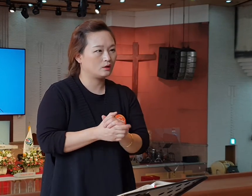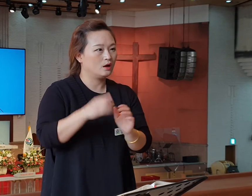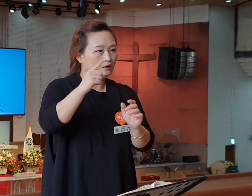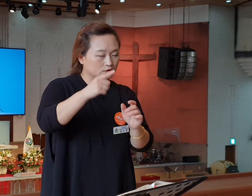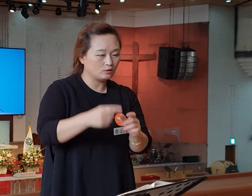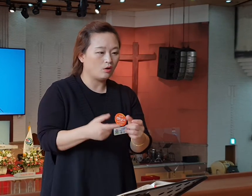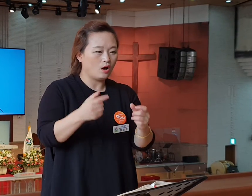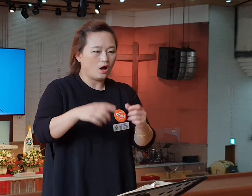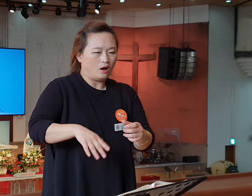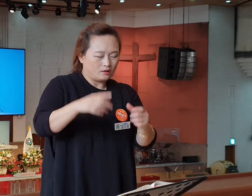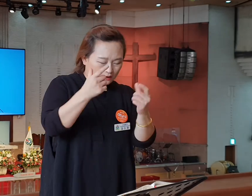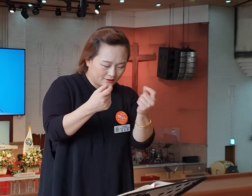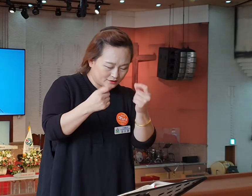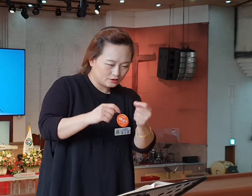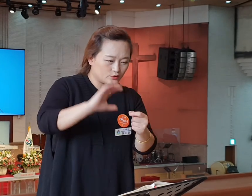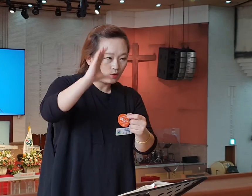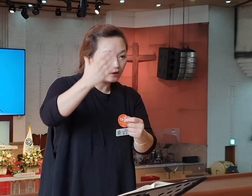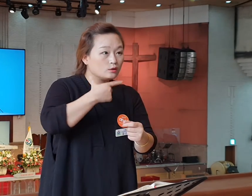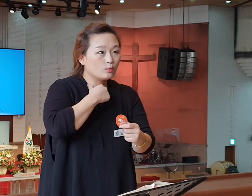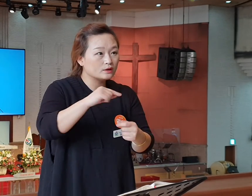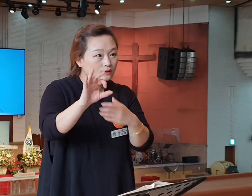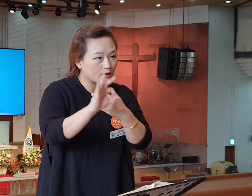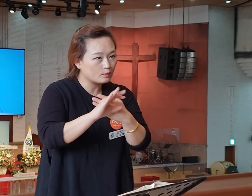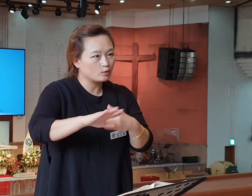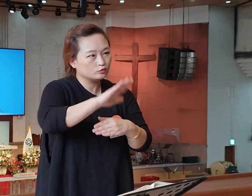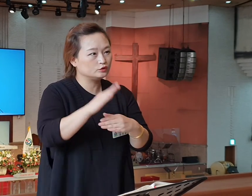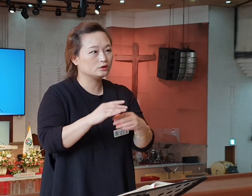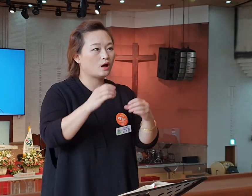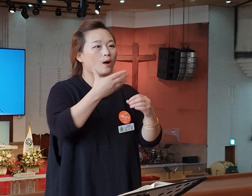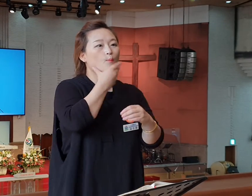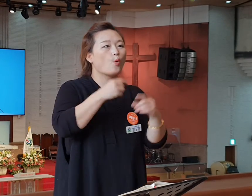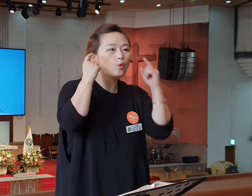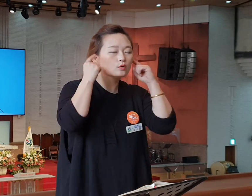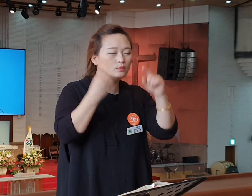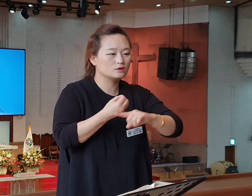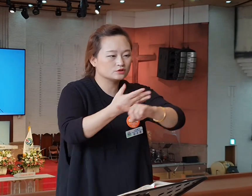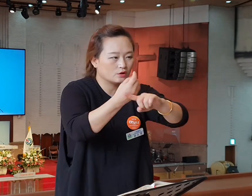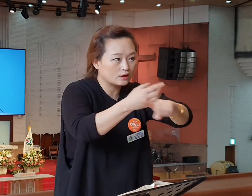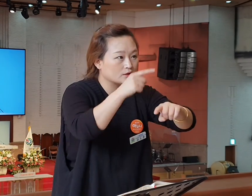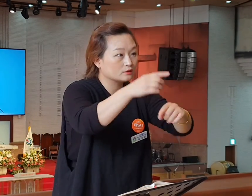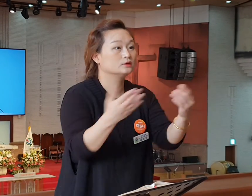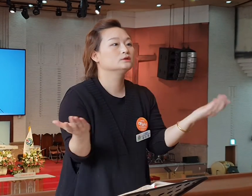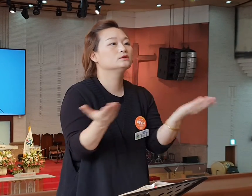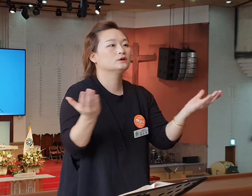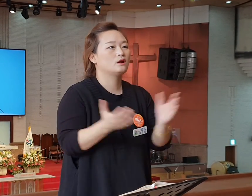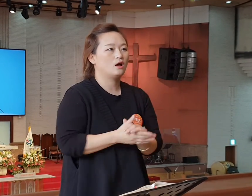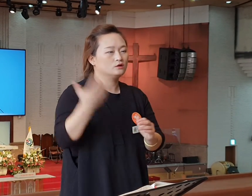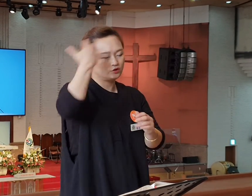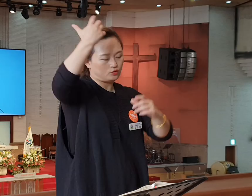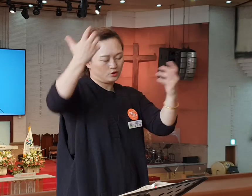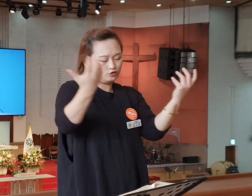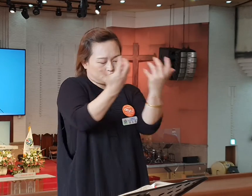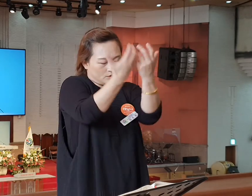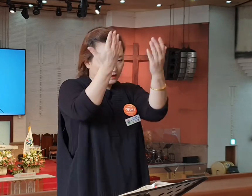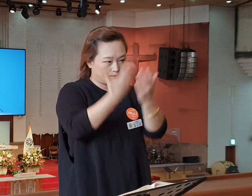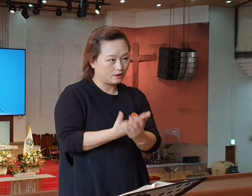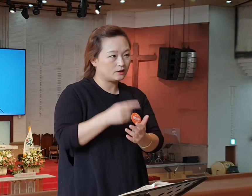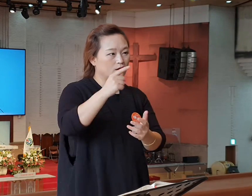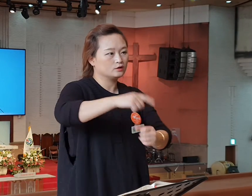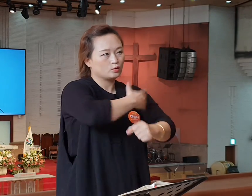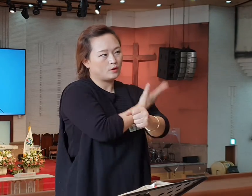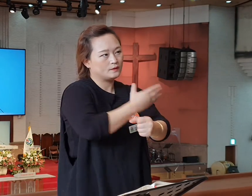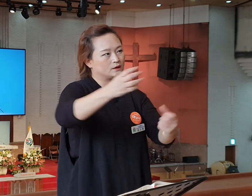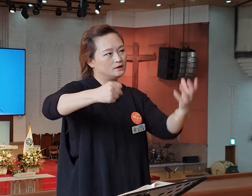되기를 간절히 사모합니다. 우리가 복음을 증거하는 그 성령의 수만함을 받아 그 권능으로 그리스도에